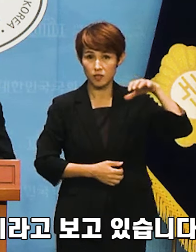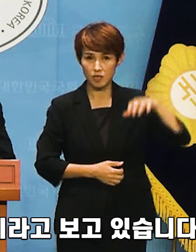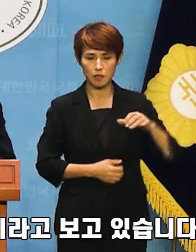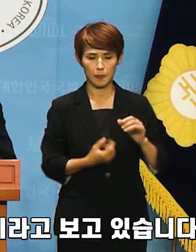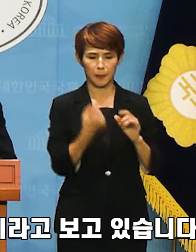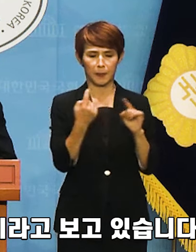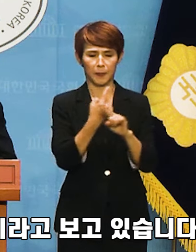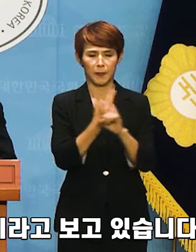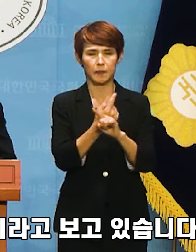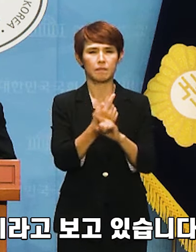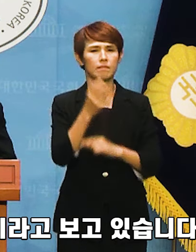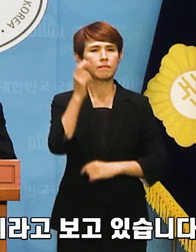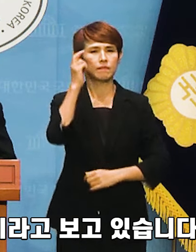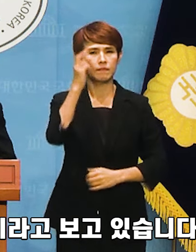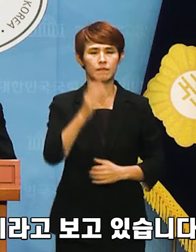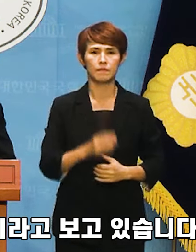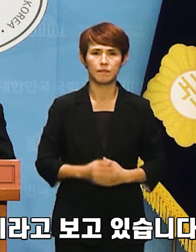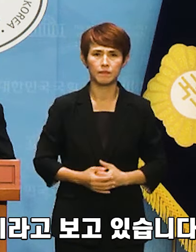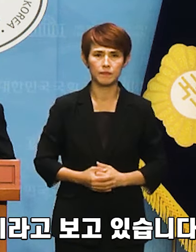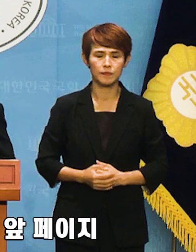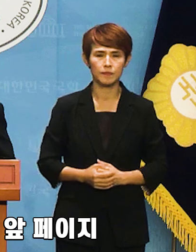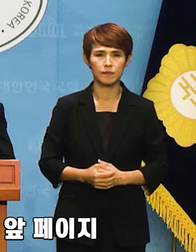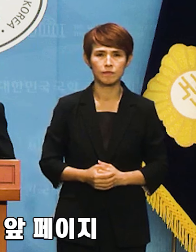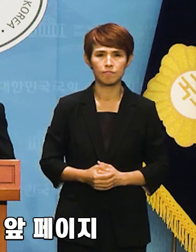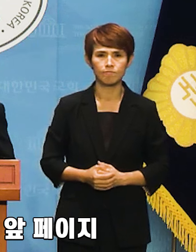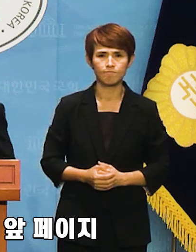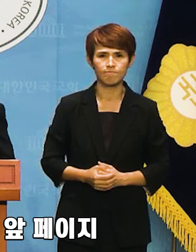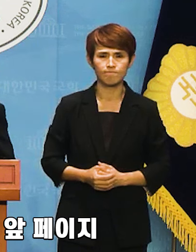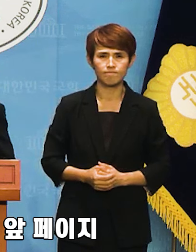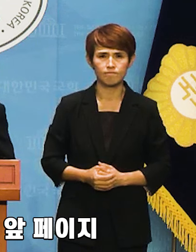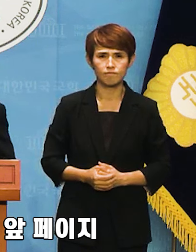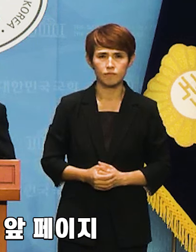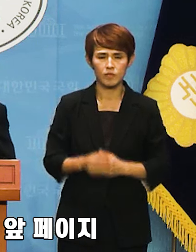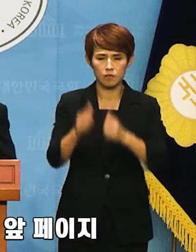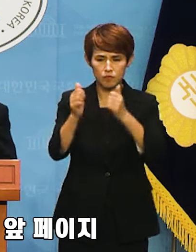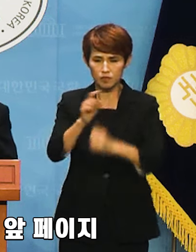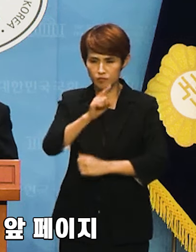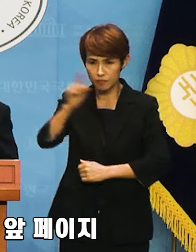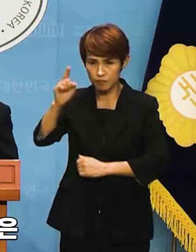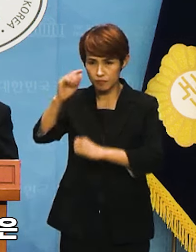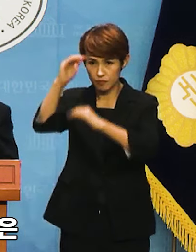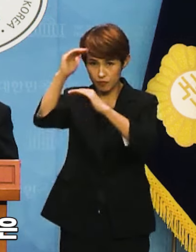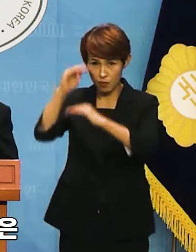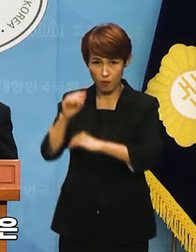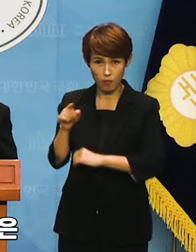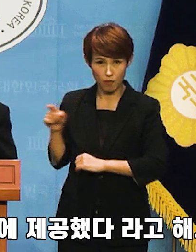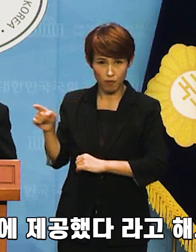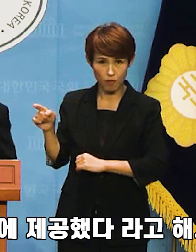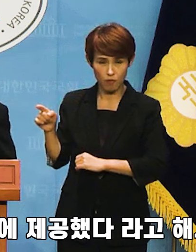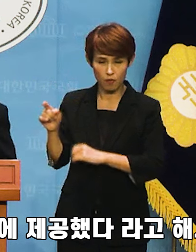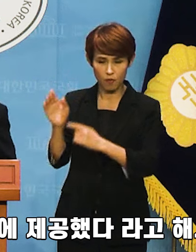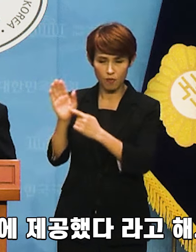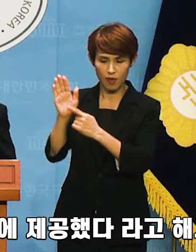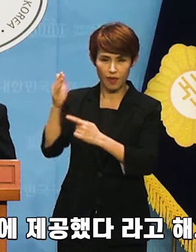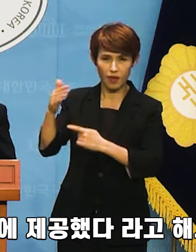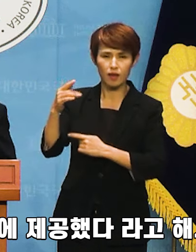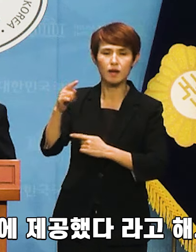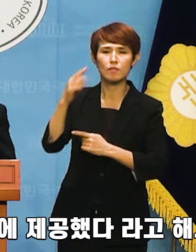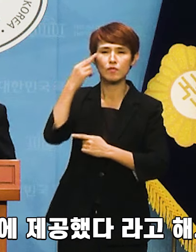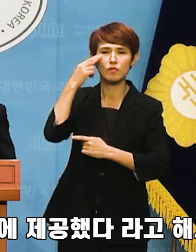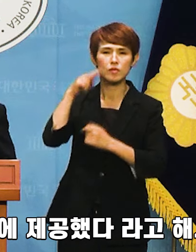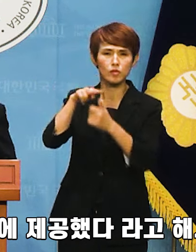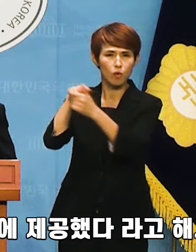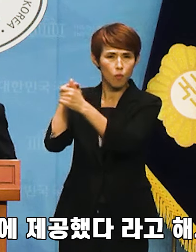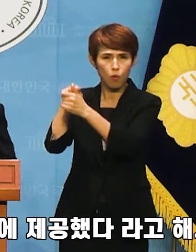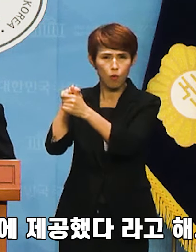수정한 것이라고 보고 있습니다. 그러나 이 기소장 맨 앞 페이지에 공개되지 않은 미국 정부의 정보를